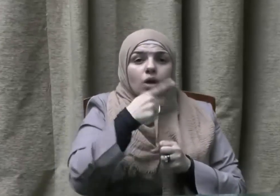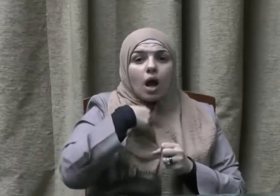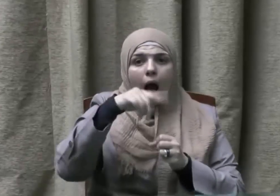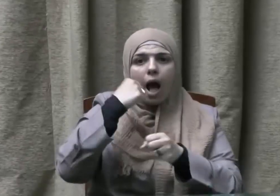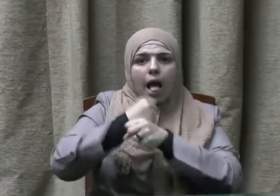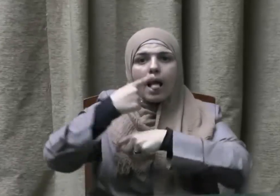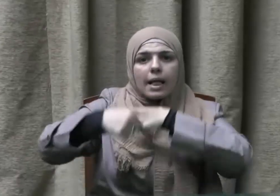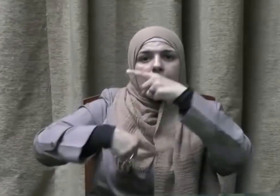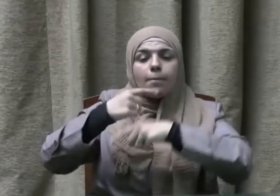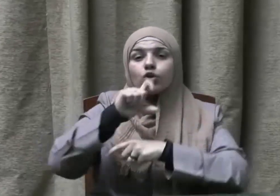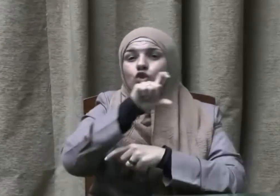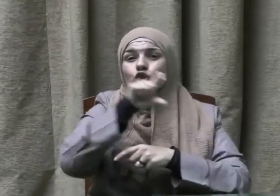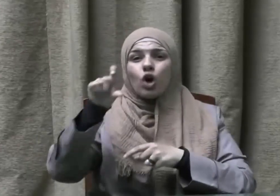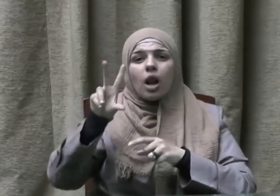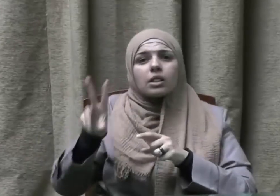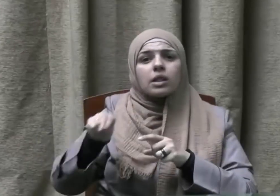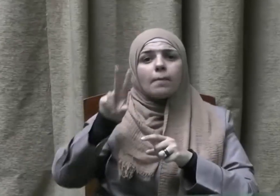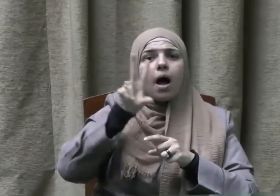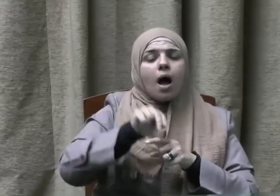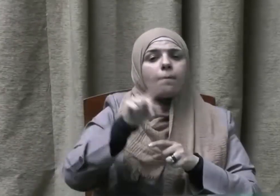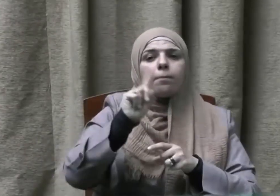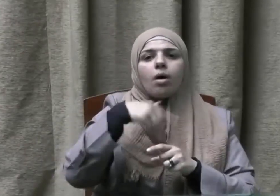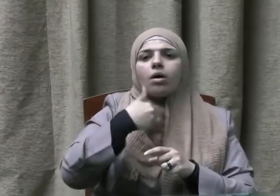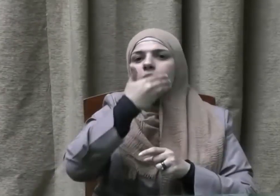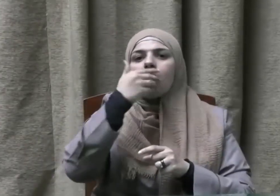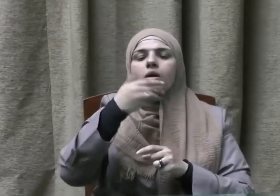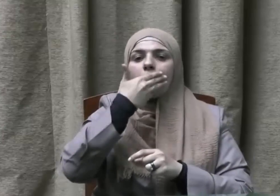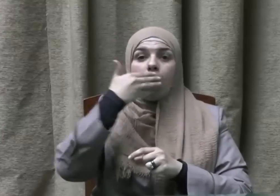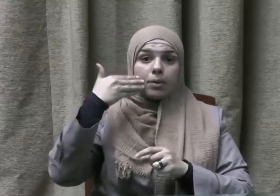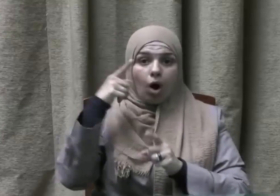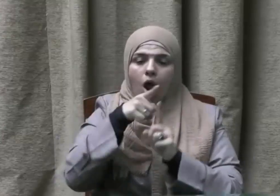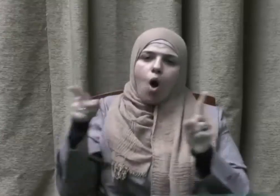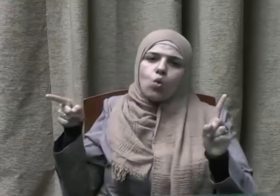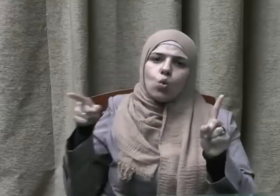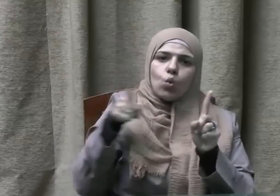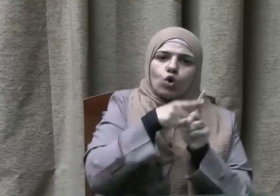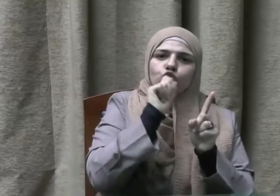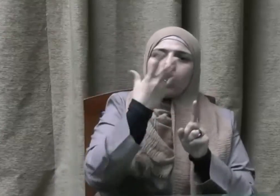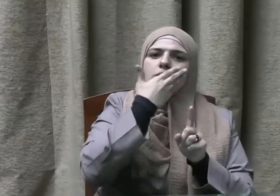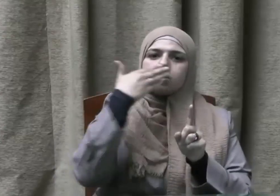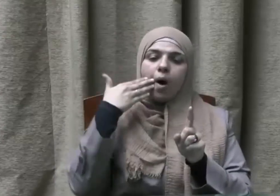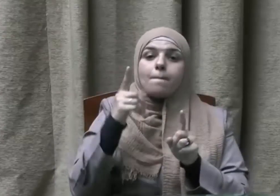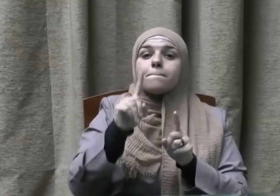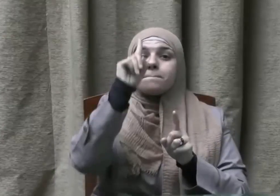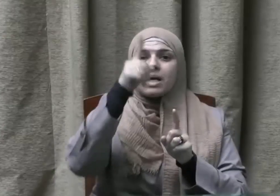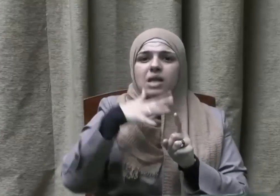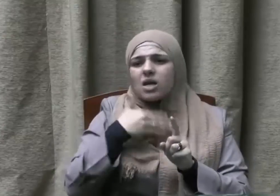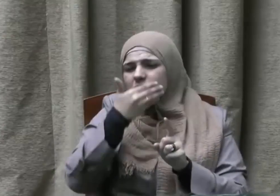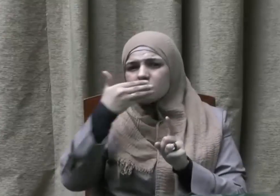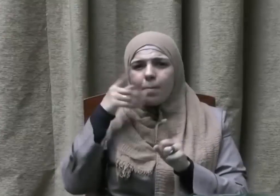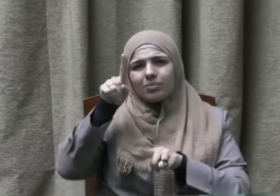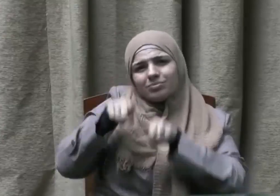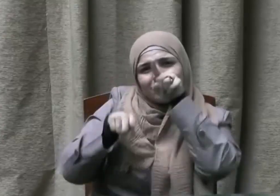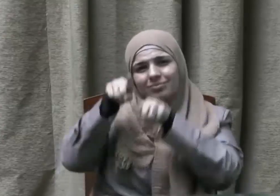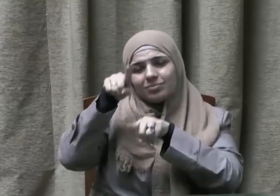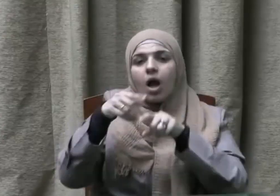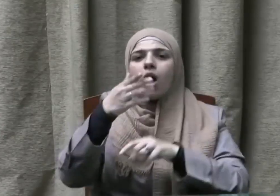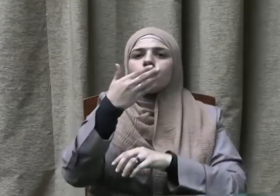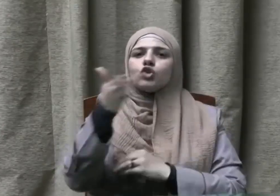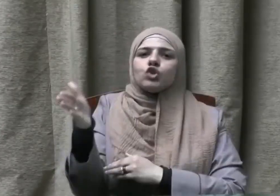صلى الله عليه وسلم إن لربكم في أيام دهركم نفحات فتعرضوا لها لعل أحدكم